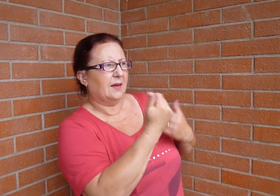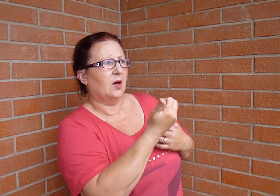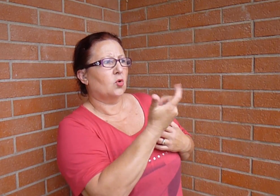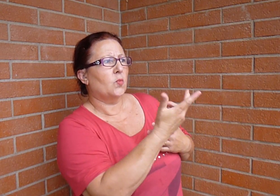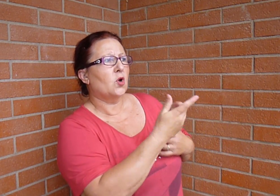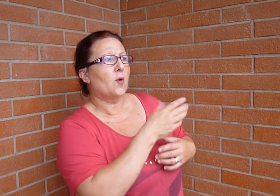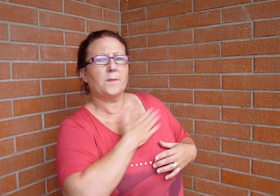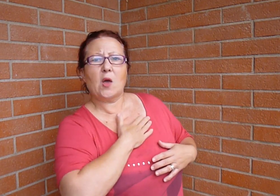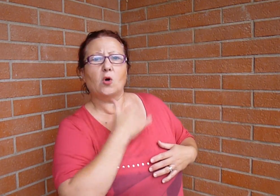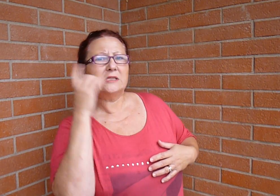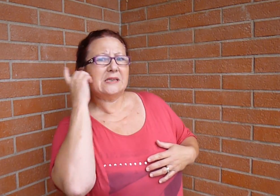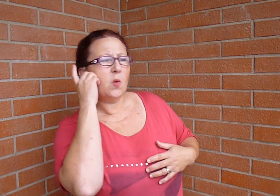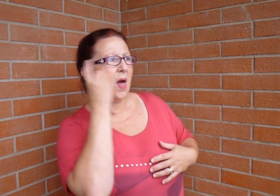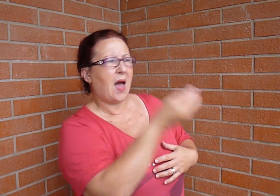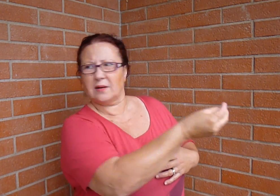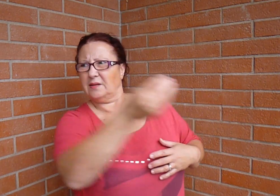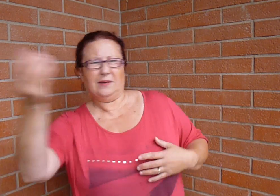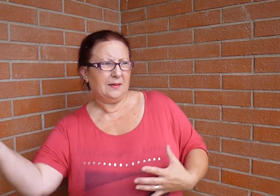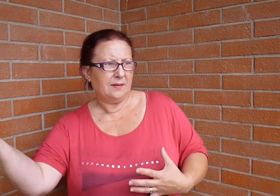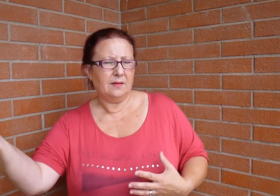De och i stortet.